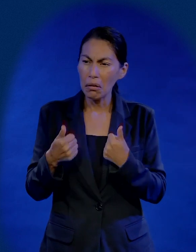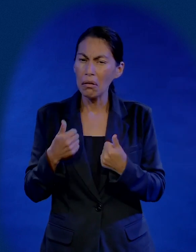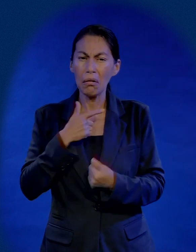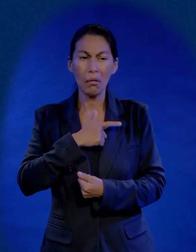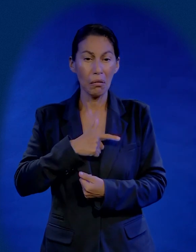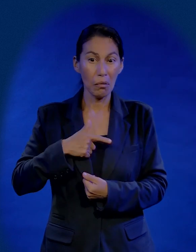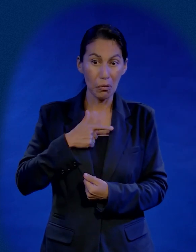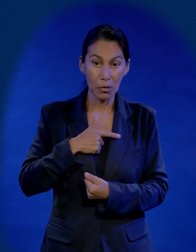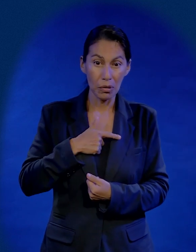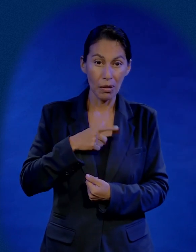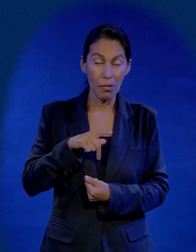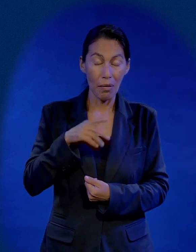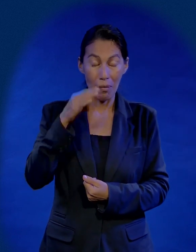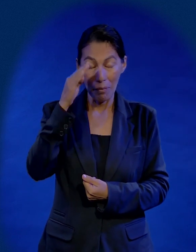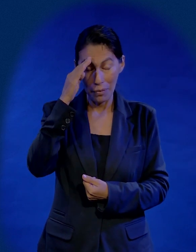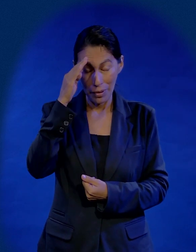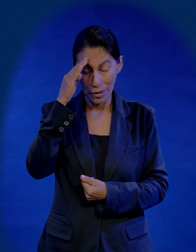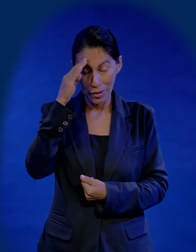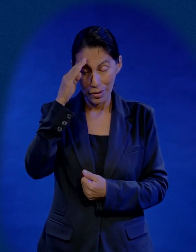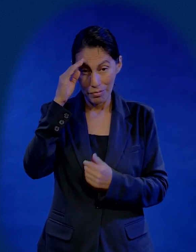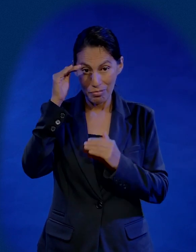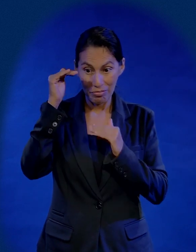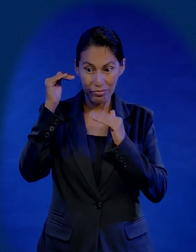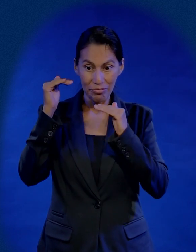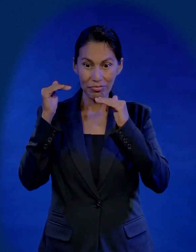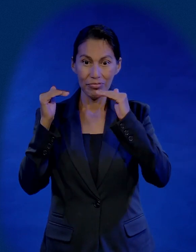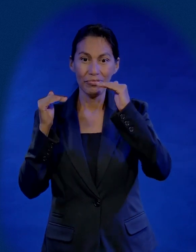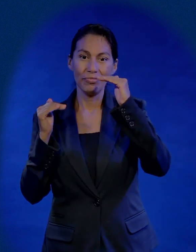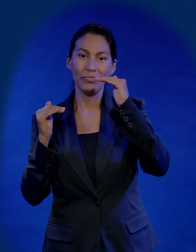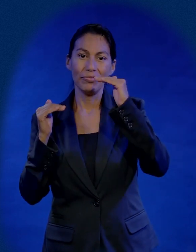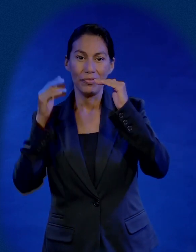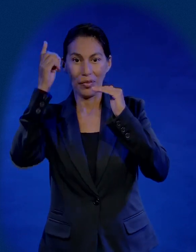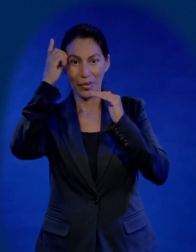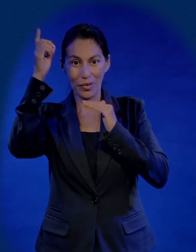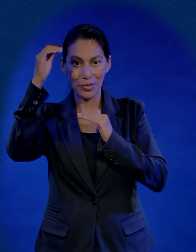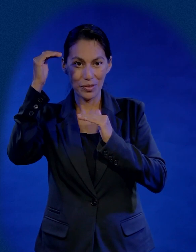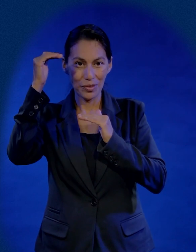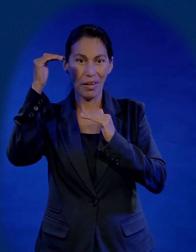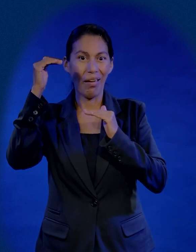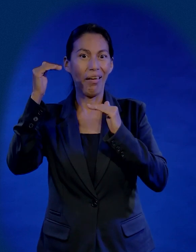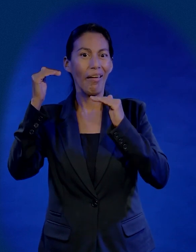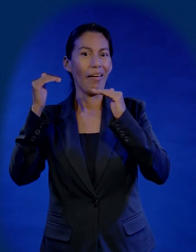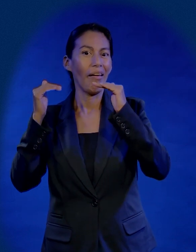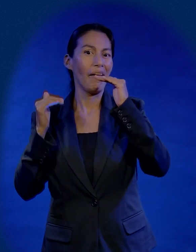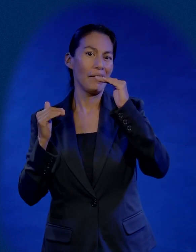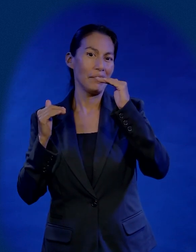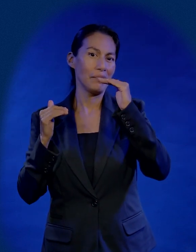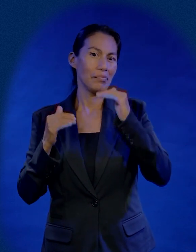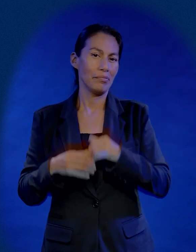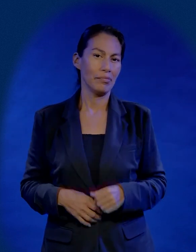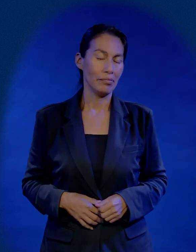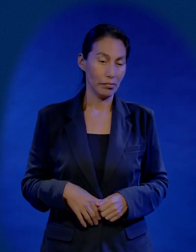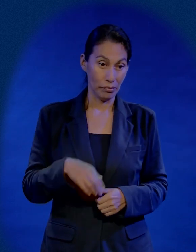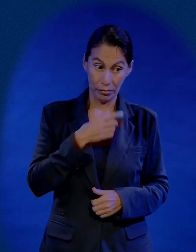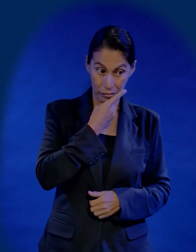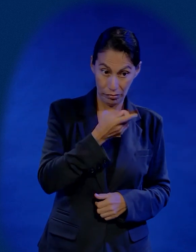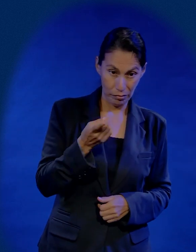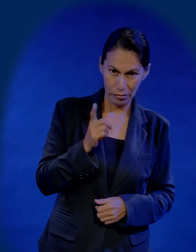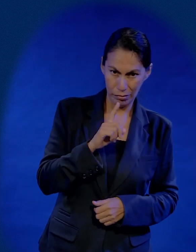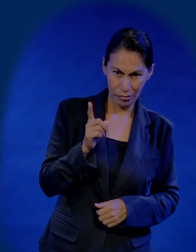encanta estar en ambientes religiosos pero piensan que son más listos que Dios, muy en el fondo, no lo dicen porque ni siquiera